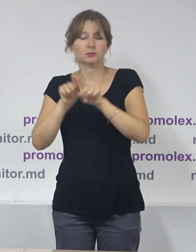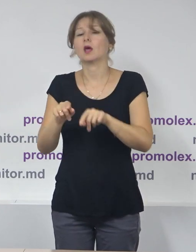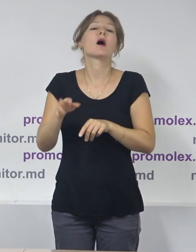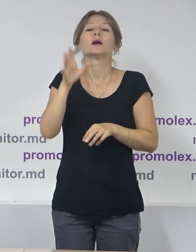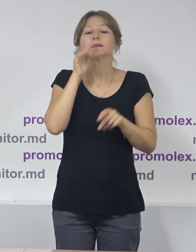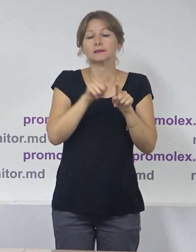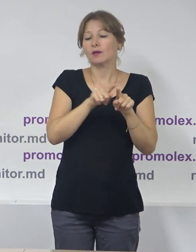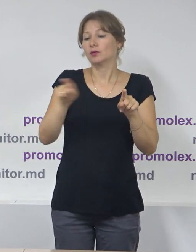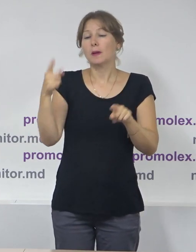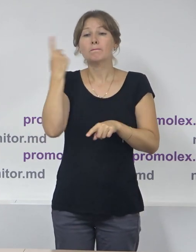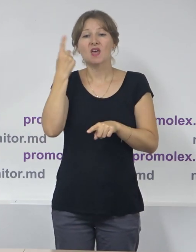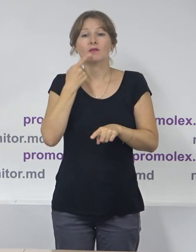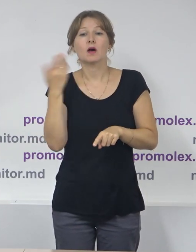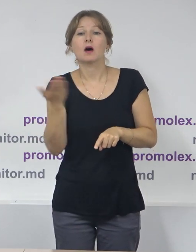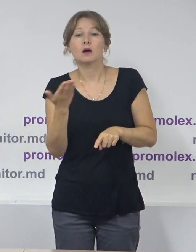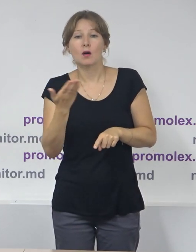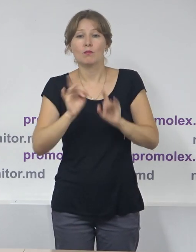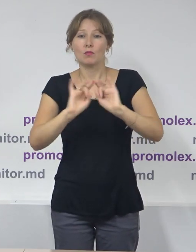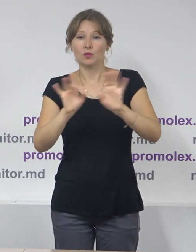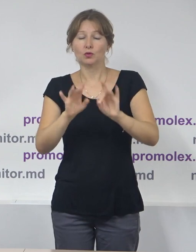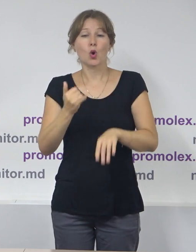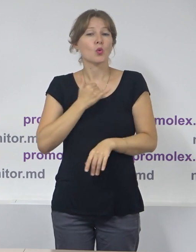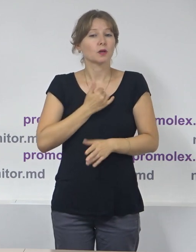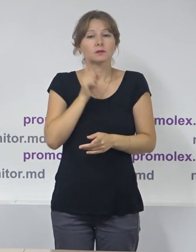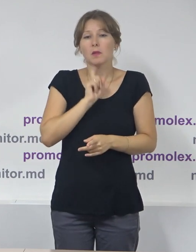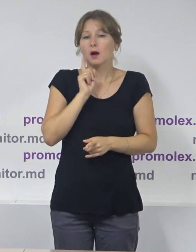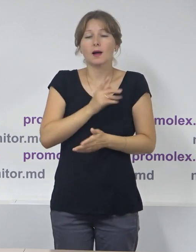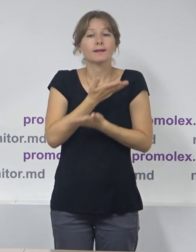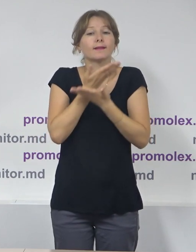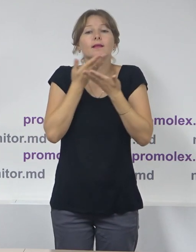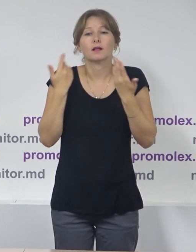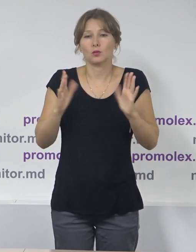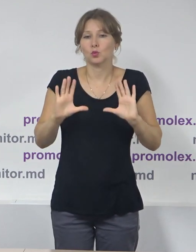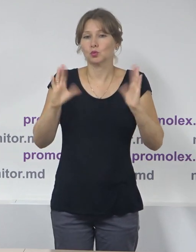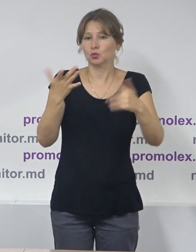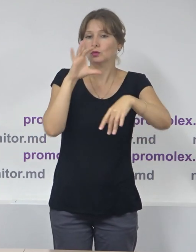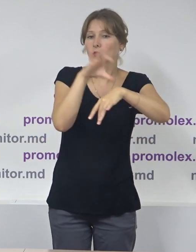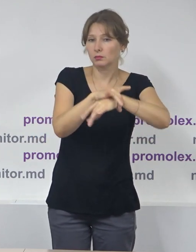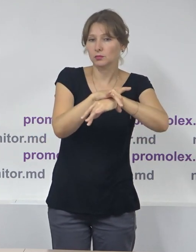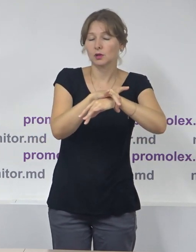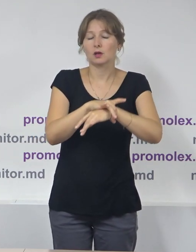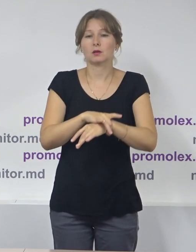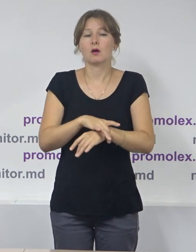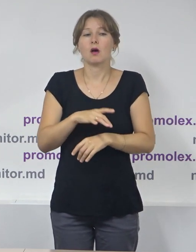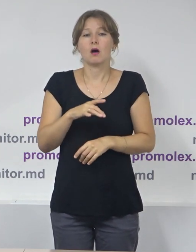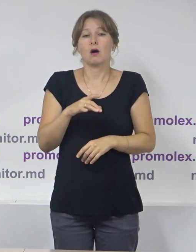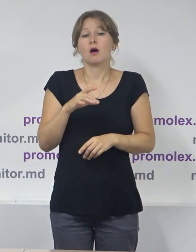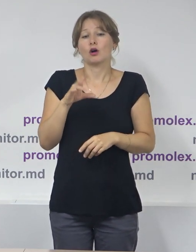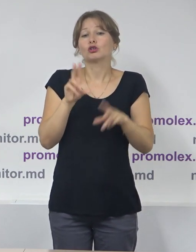a primului raport de monitorizare nu avem cazuri identificate. Monitorizarea începe